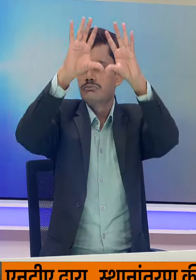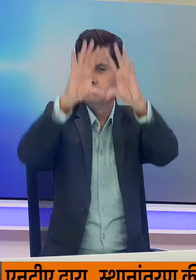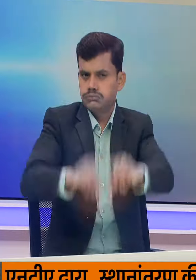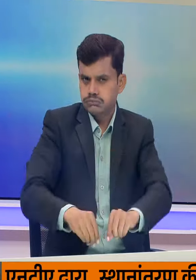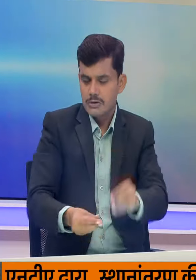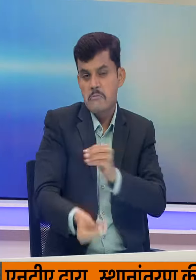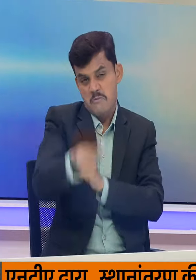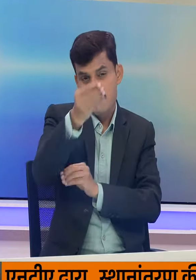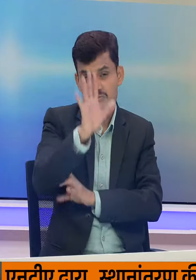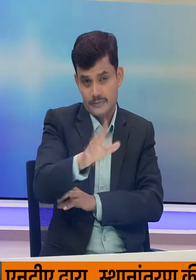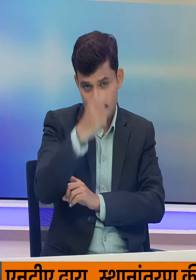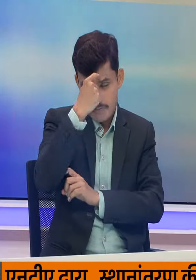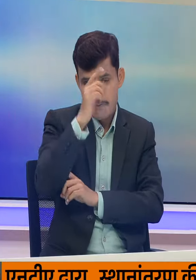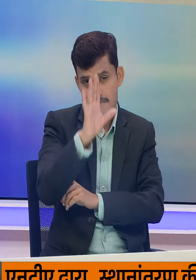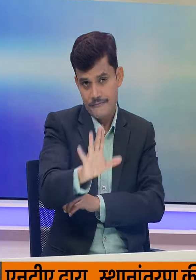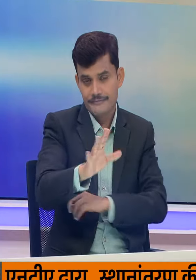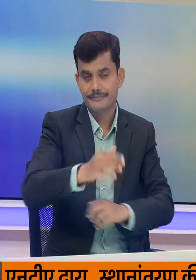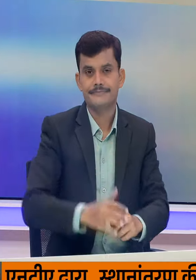पहुचा है